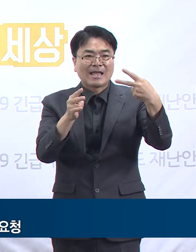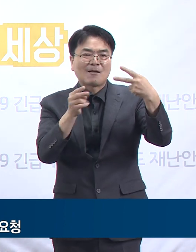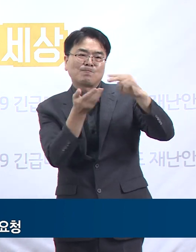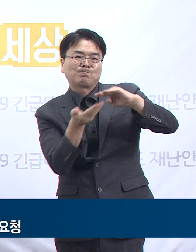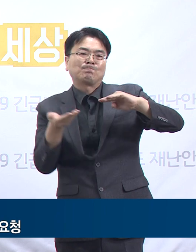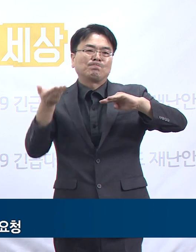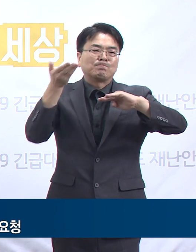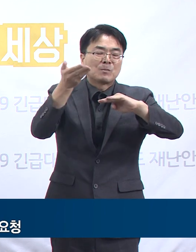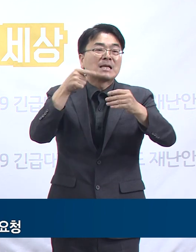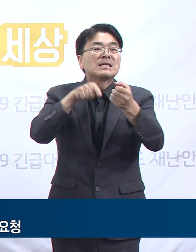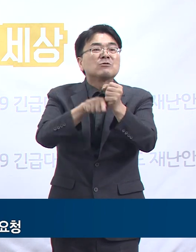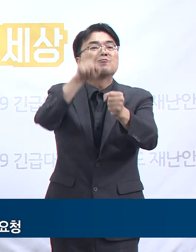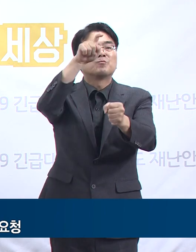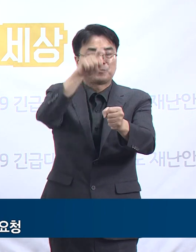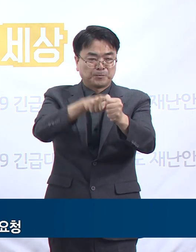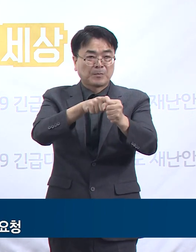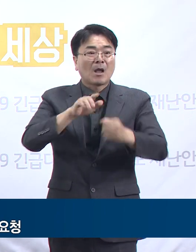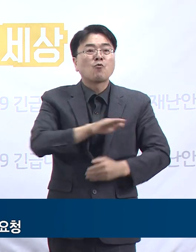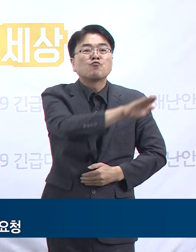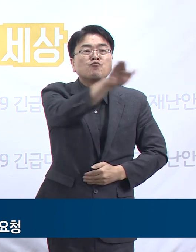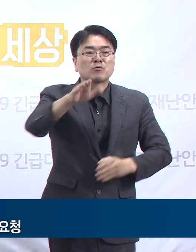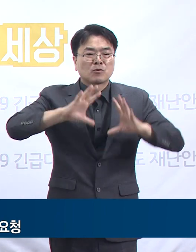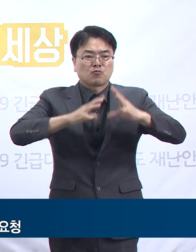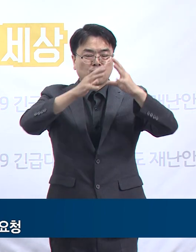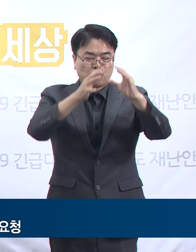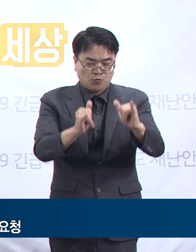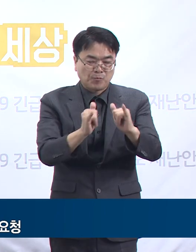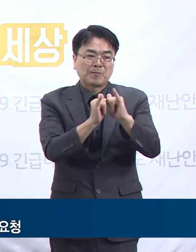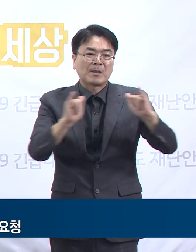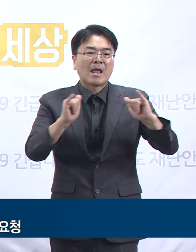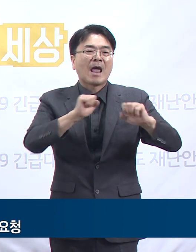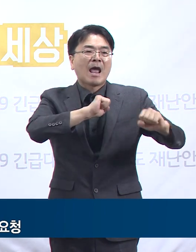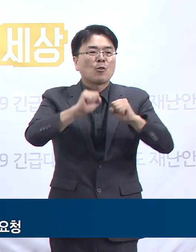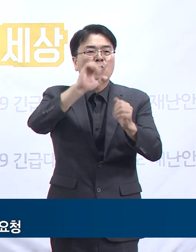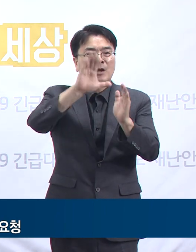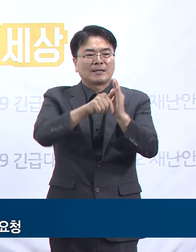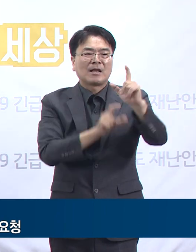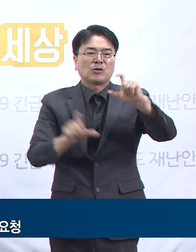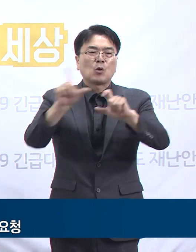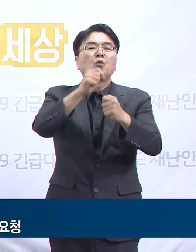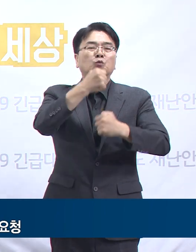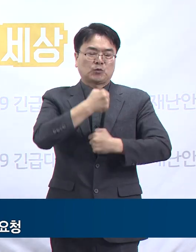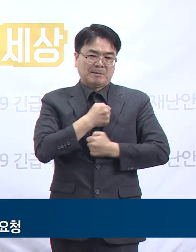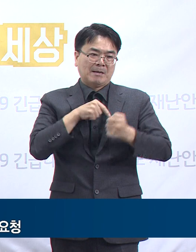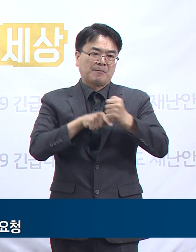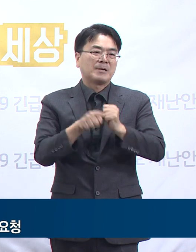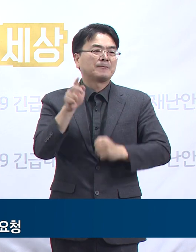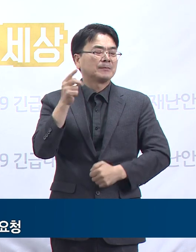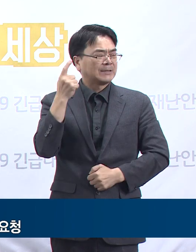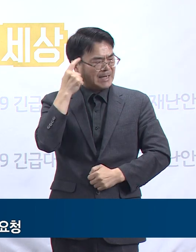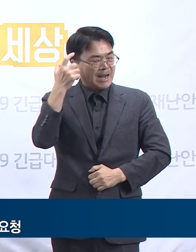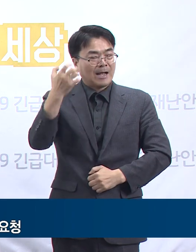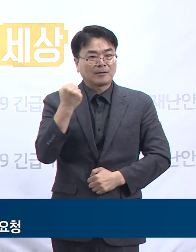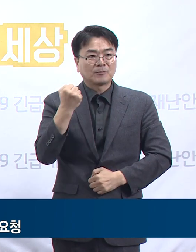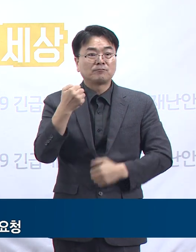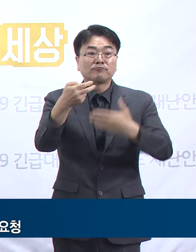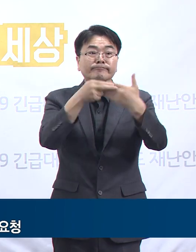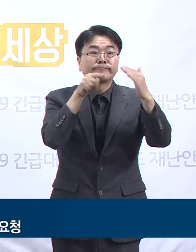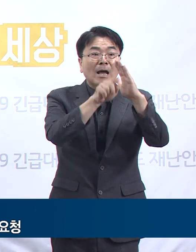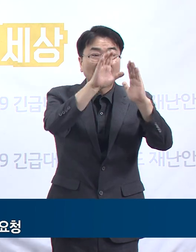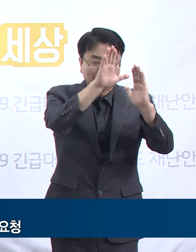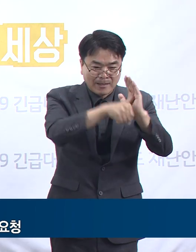2단계 사회적 거리 두기 국민 행동 지침을 도민들께서는 준수해 주실 것을 당부드립니다. 의료기관 방문,